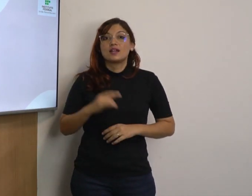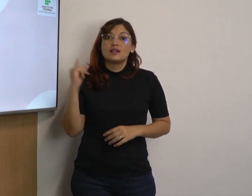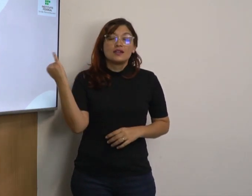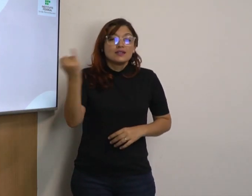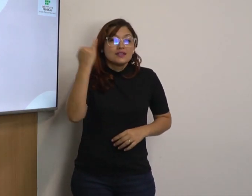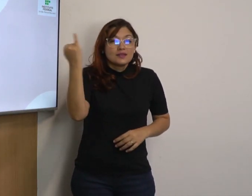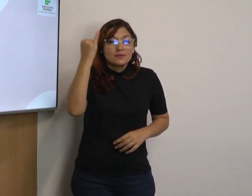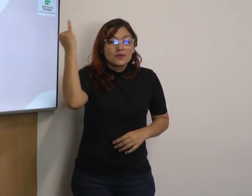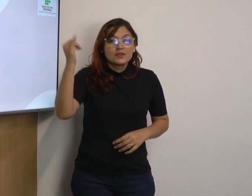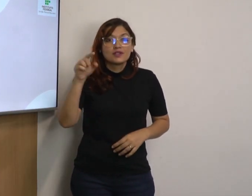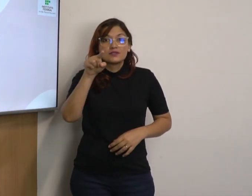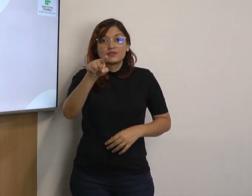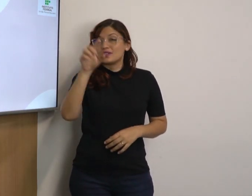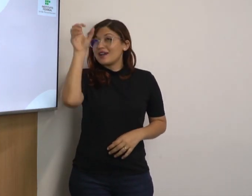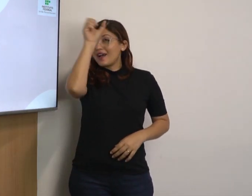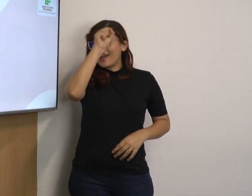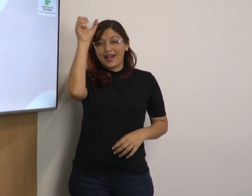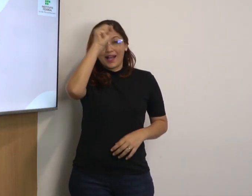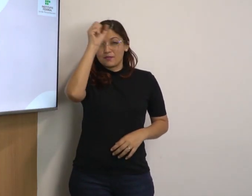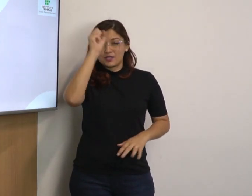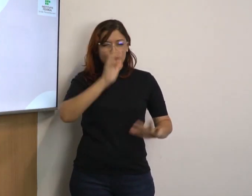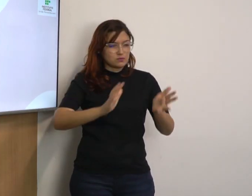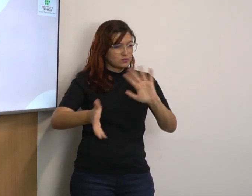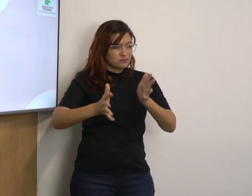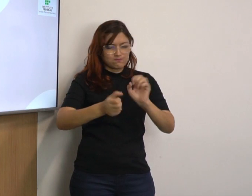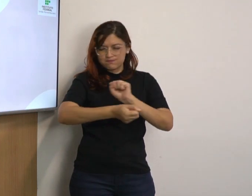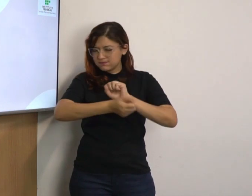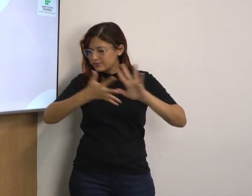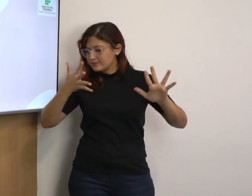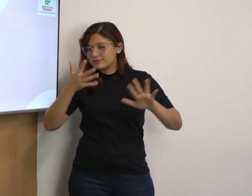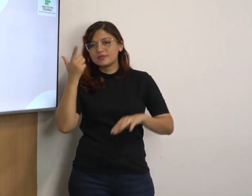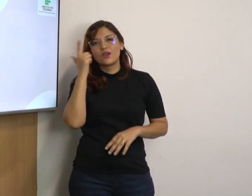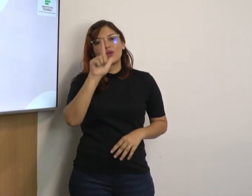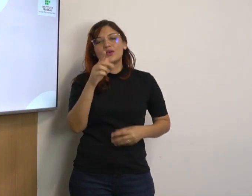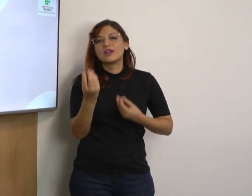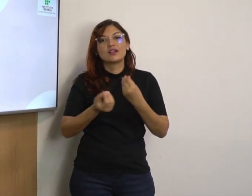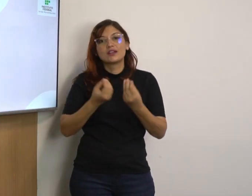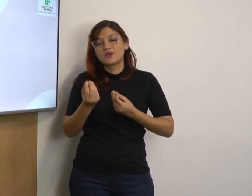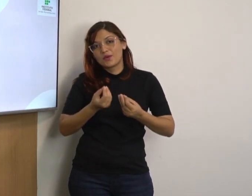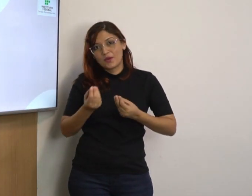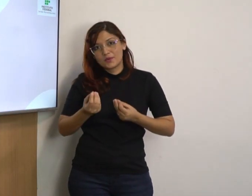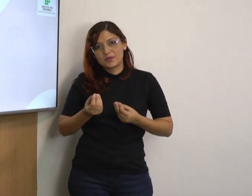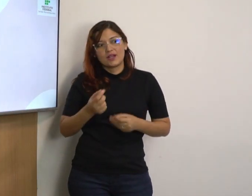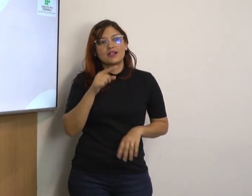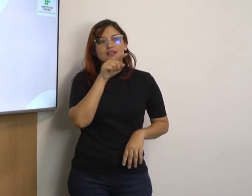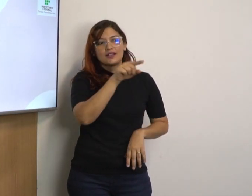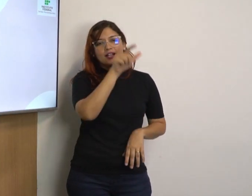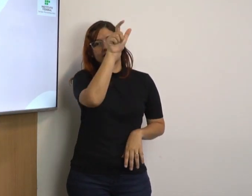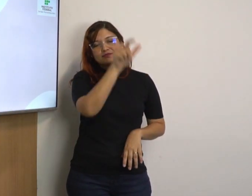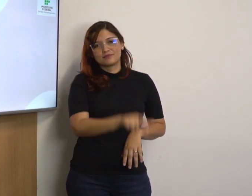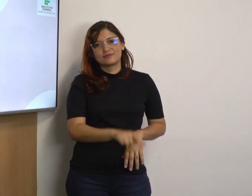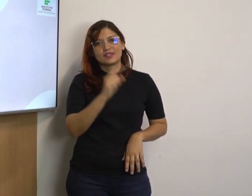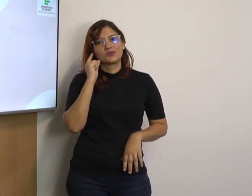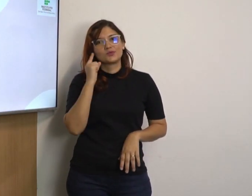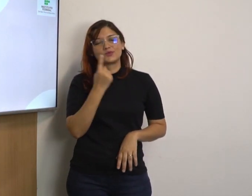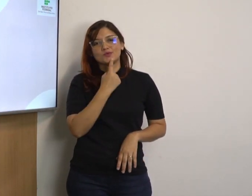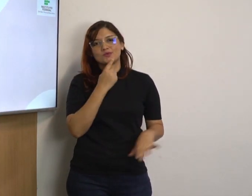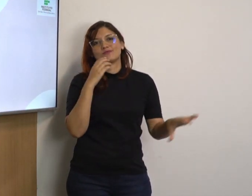É importante para que você consiga a fluência na Libras, que você tenha